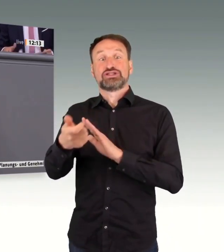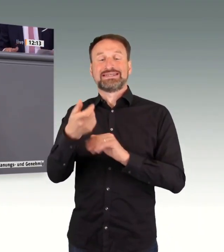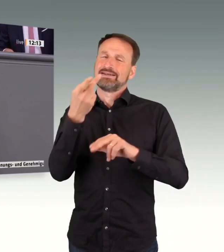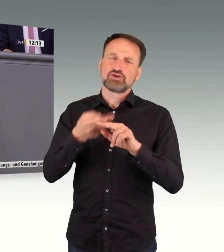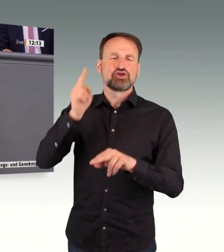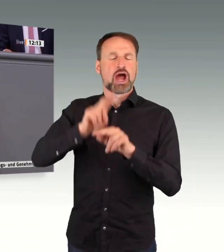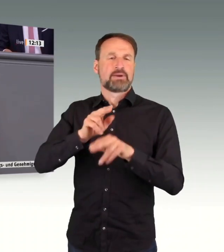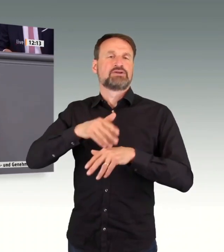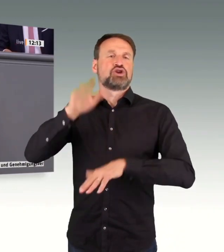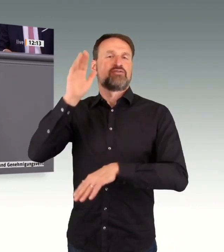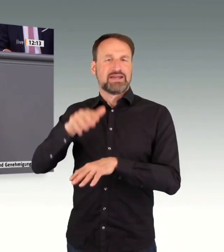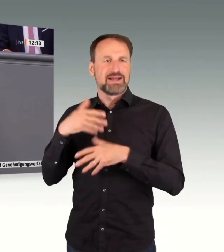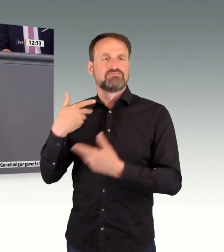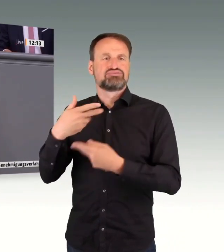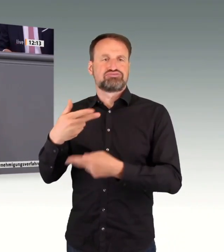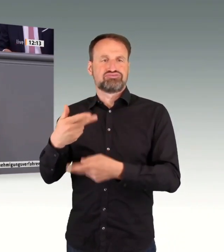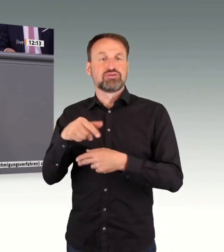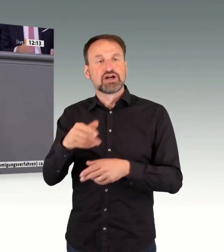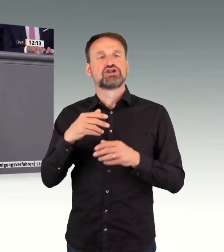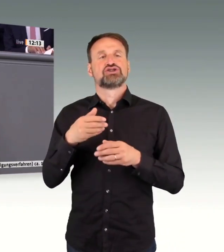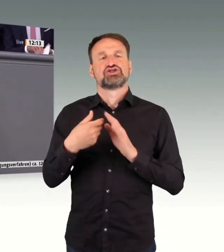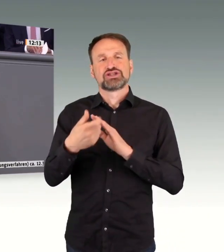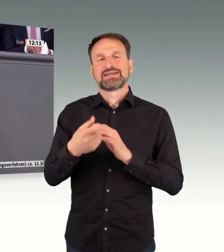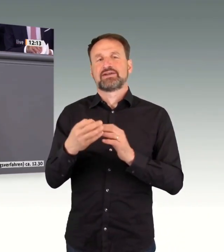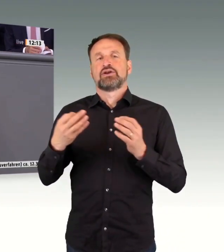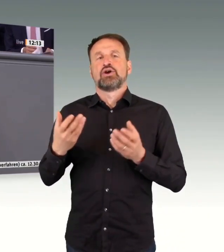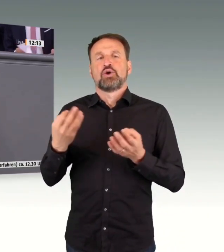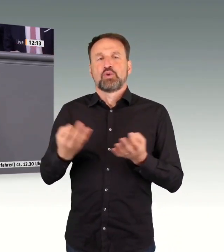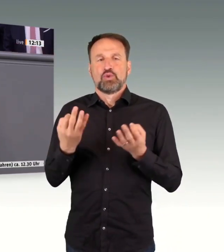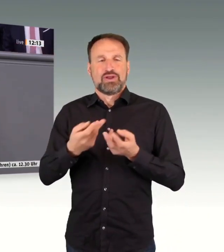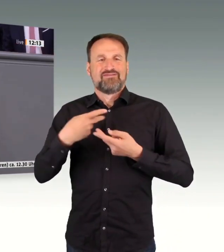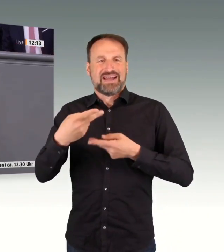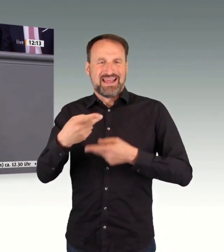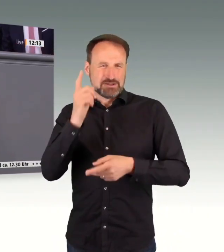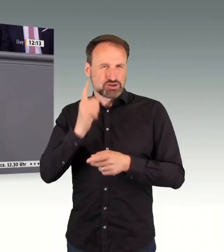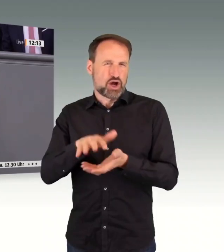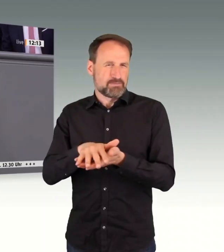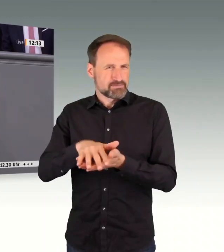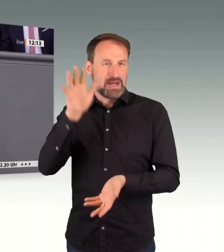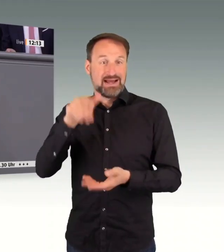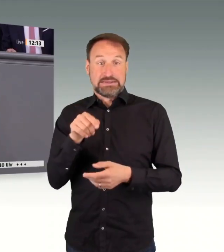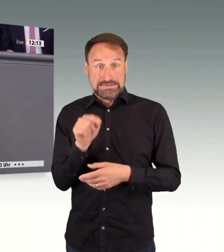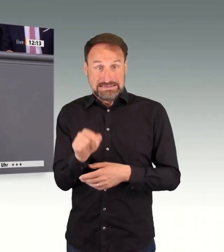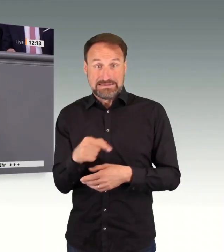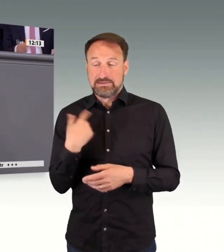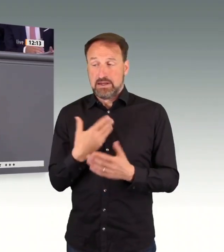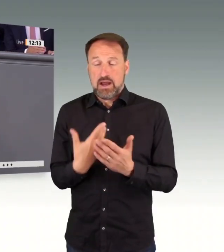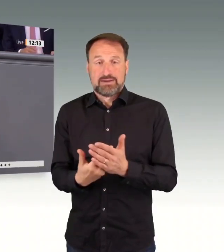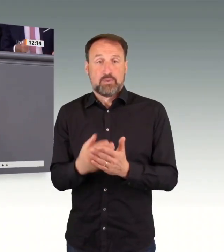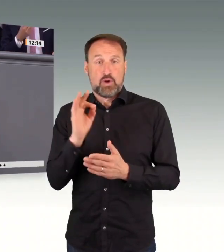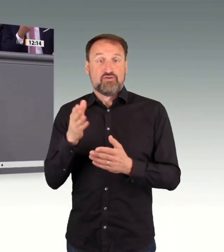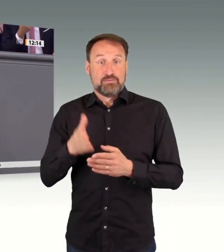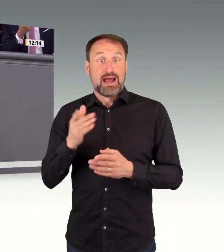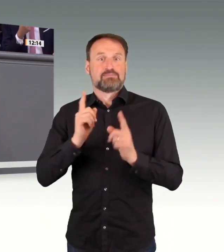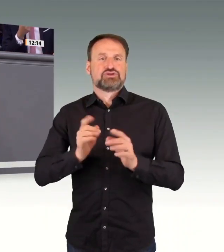und der ja auch damit verbundene Infrastrukturausbau unerlässlich ist. Und ja, auch dafür brauchen wir, wurde schon gesagt, einheitliche